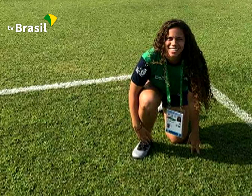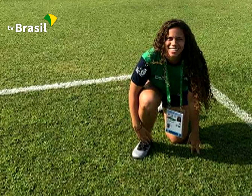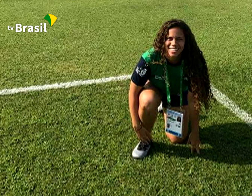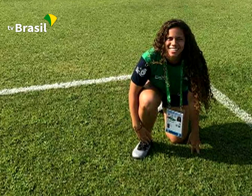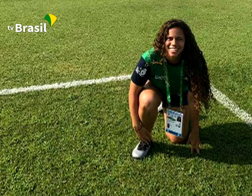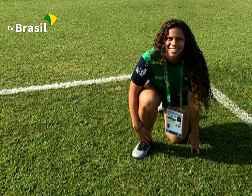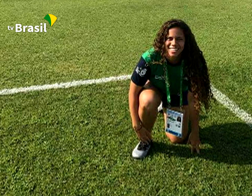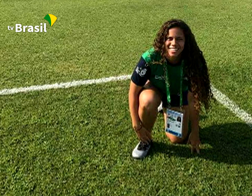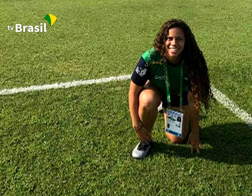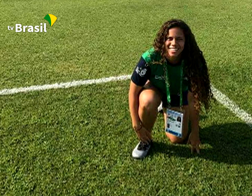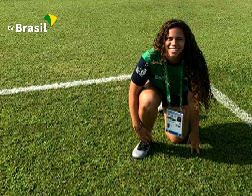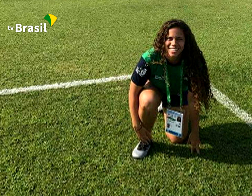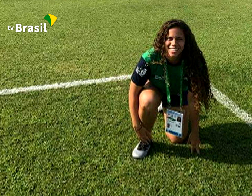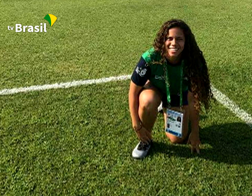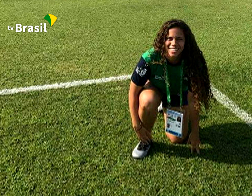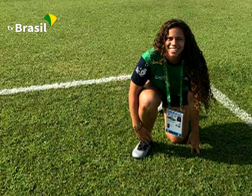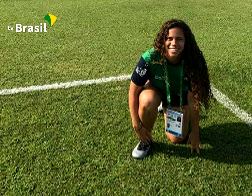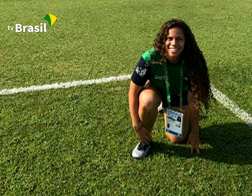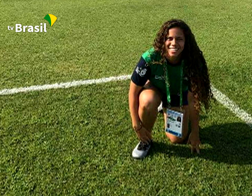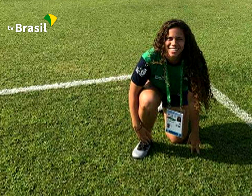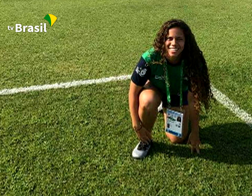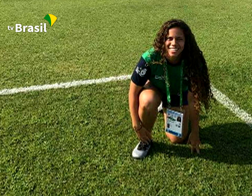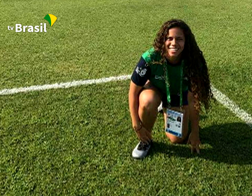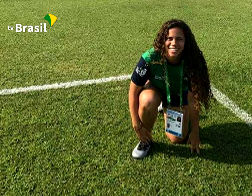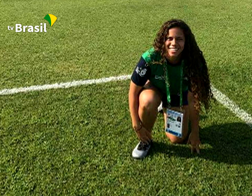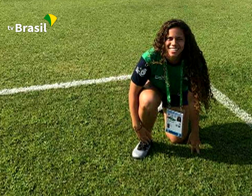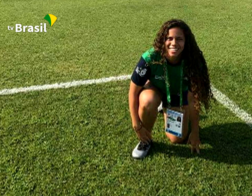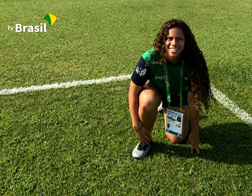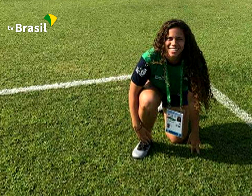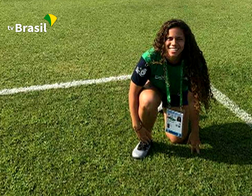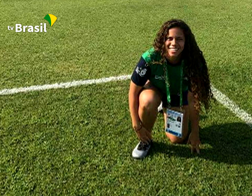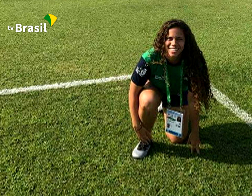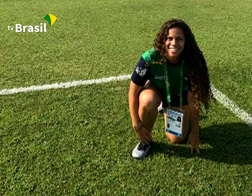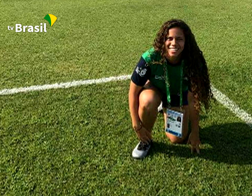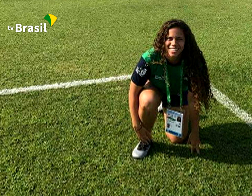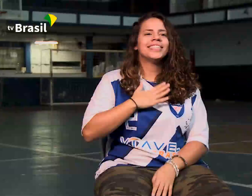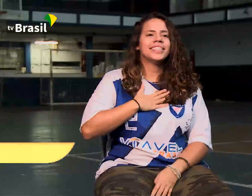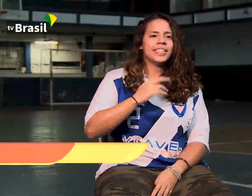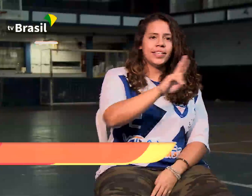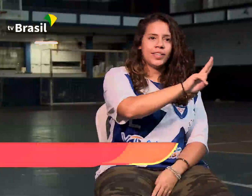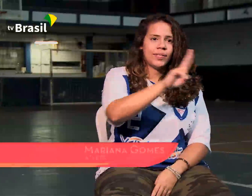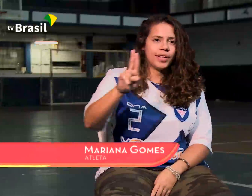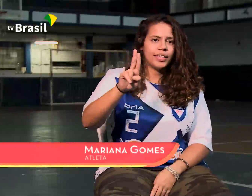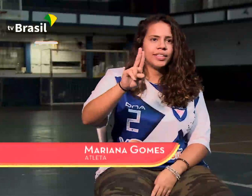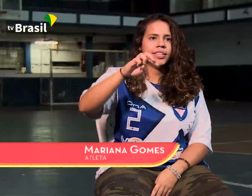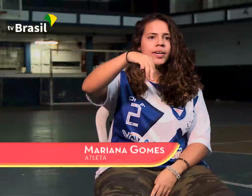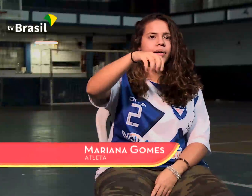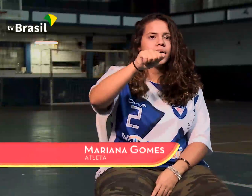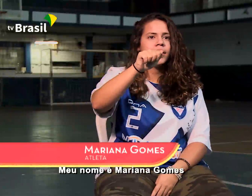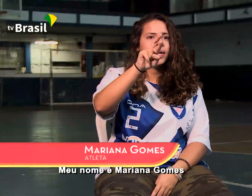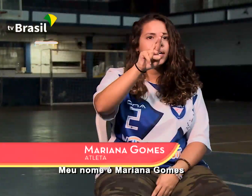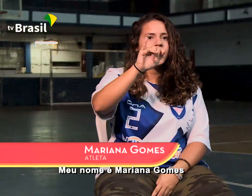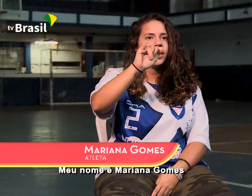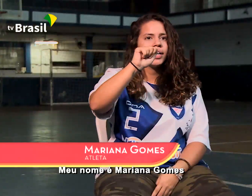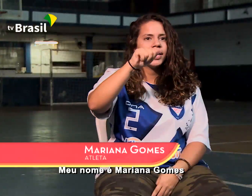Foto. Em um campo, Mariana agachada com o joelho e mão esquerda na grama. Entrevista em uma quadra. Voz interpreta. Meu nome